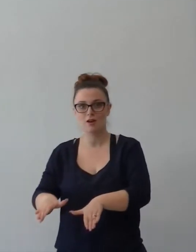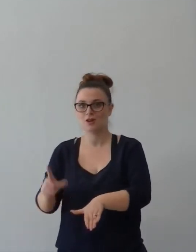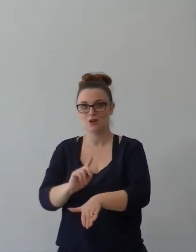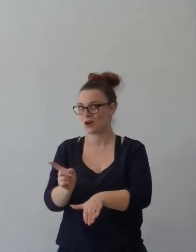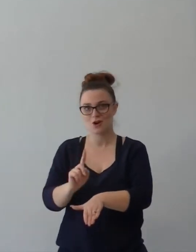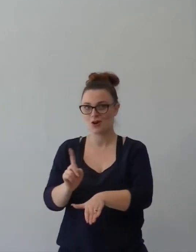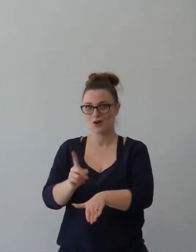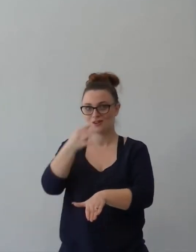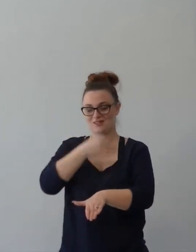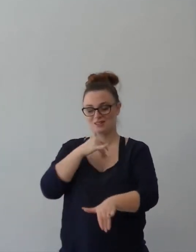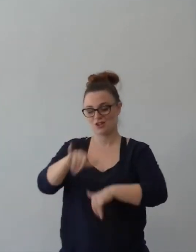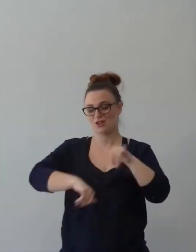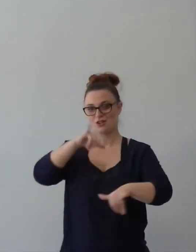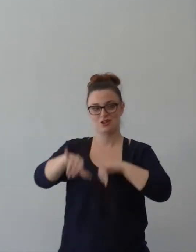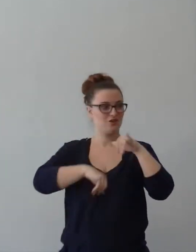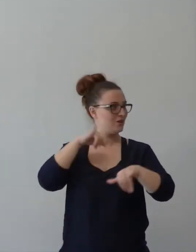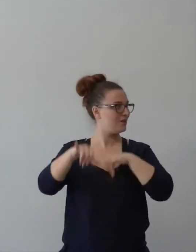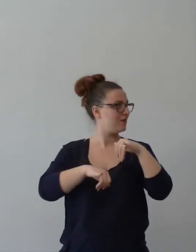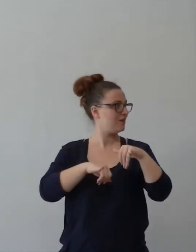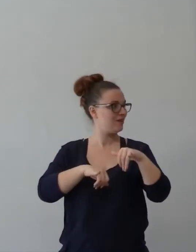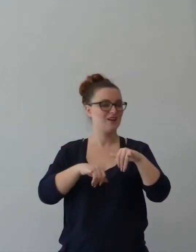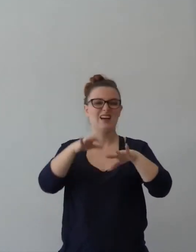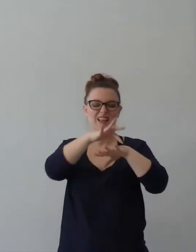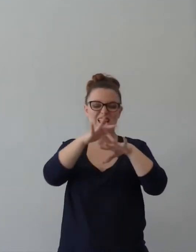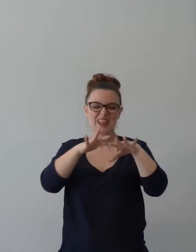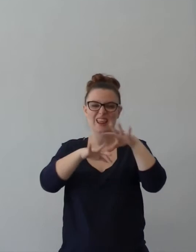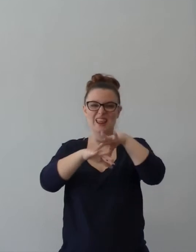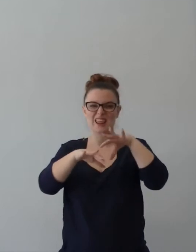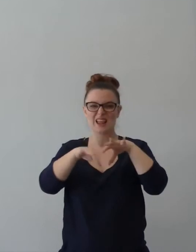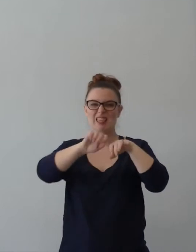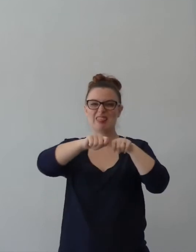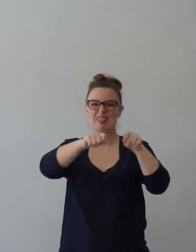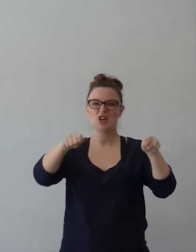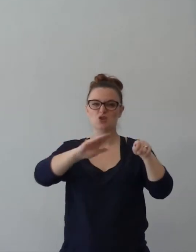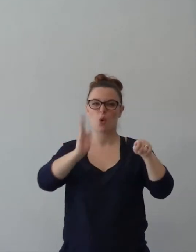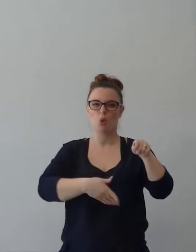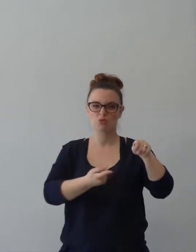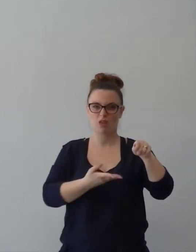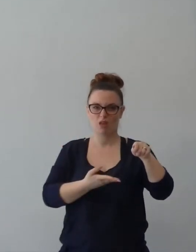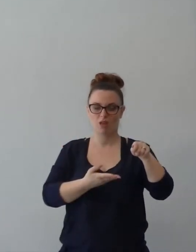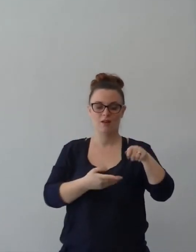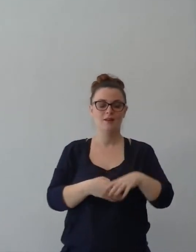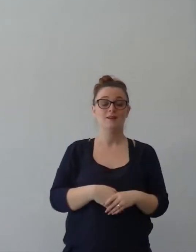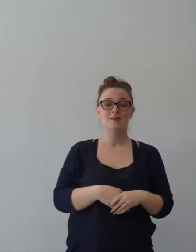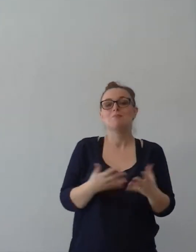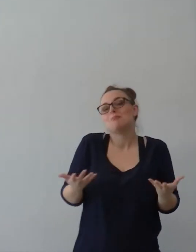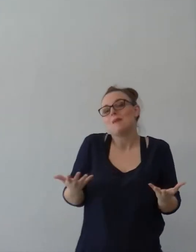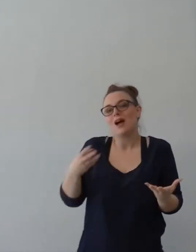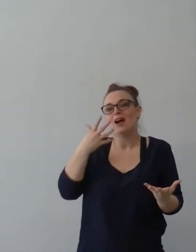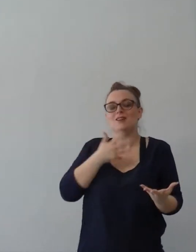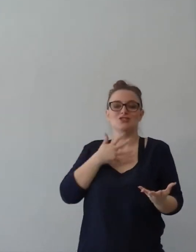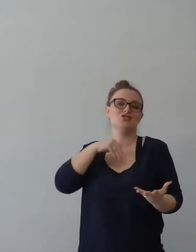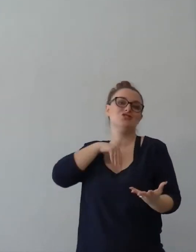cadevo per terra, mi sono fratturato praticamente tutte le mani di vita più volte. Ma c'era gioia nel giocare,